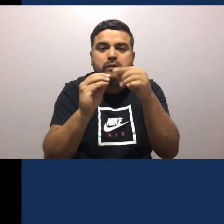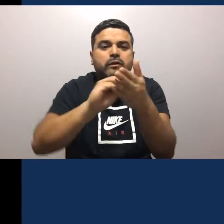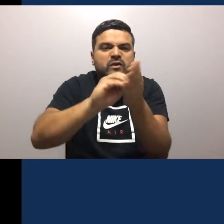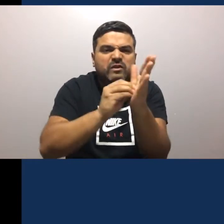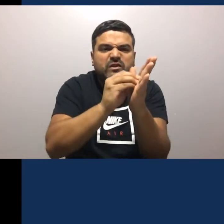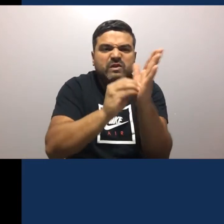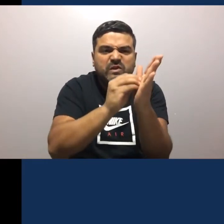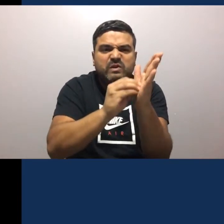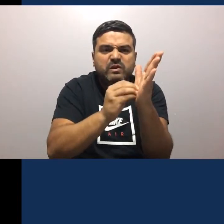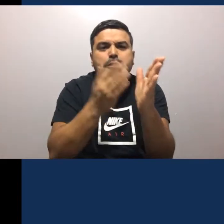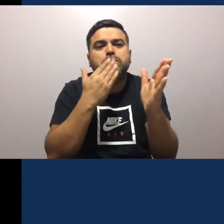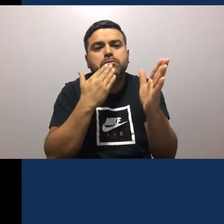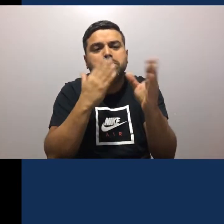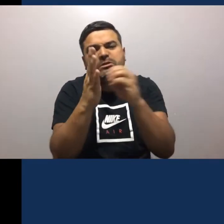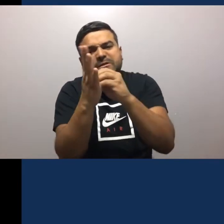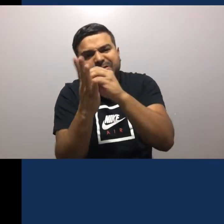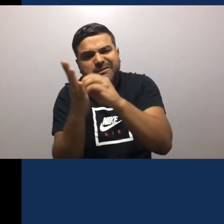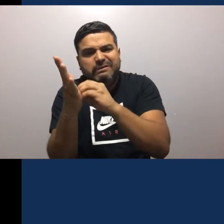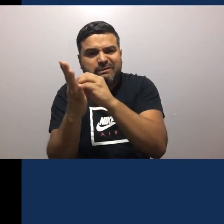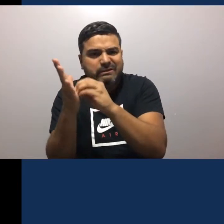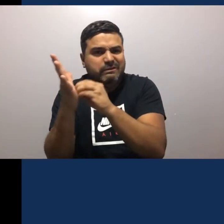Porque mantienen suciedad